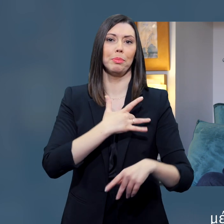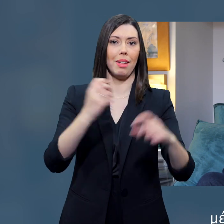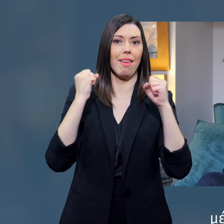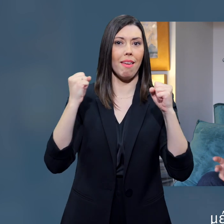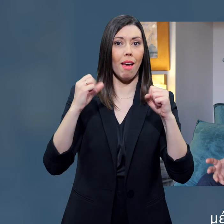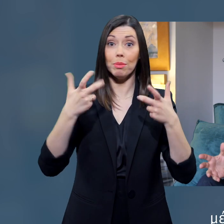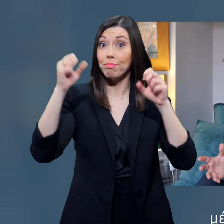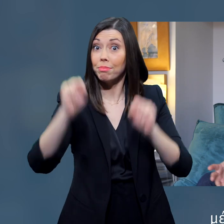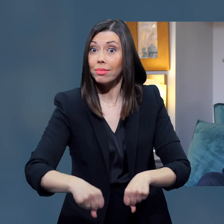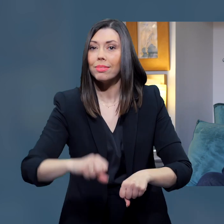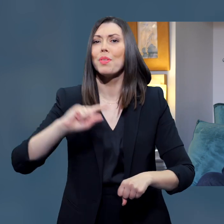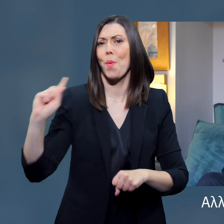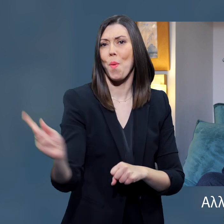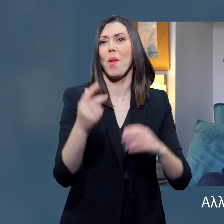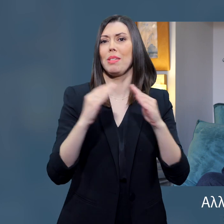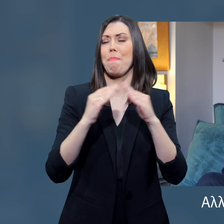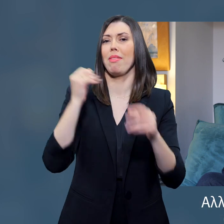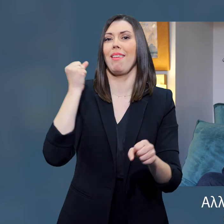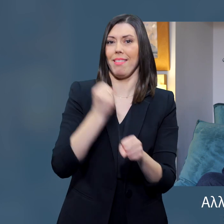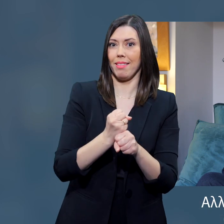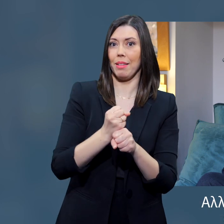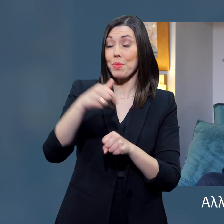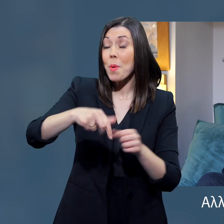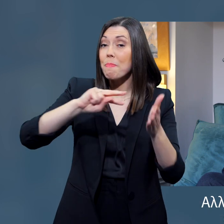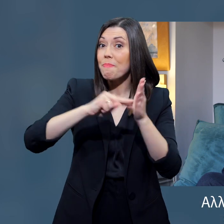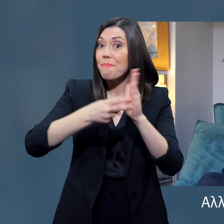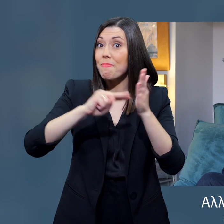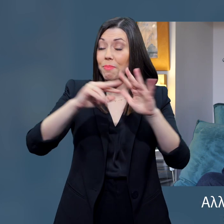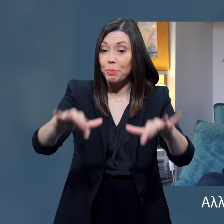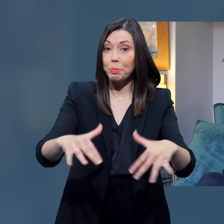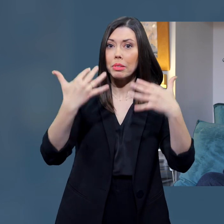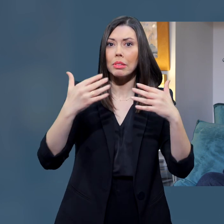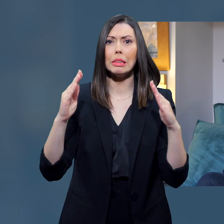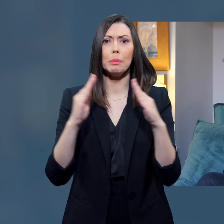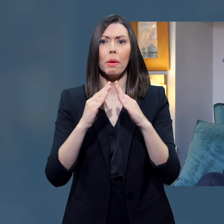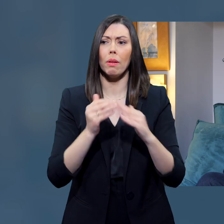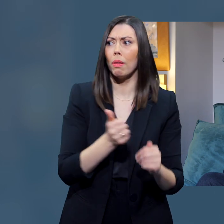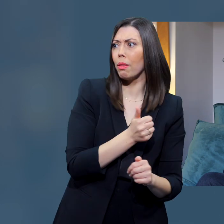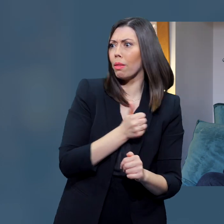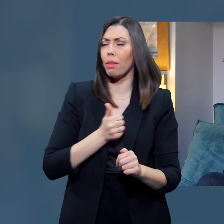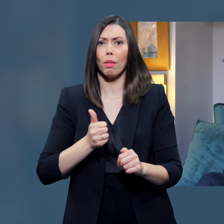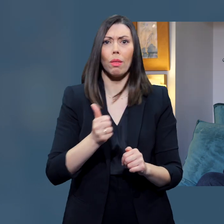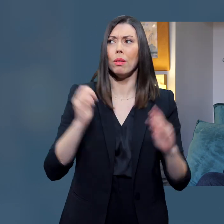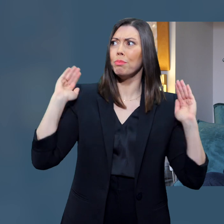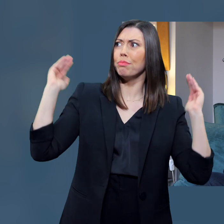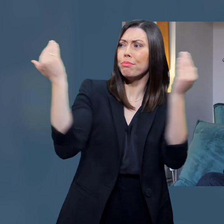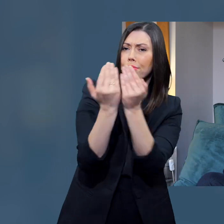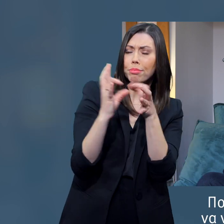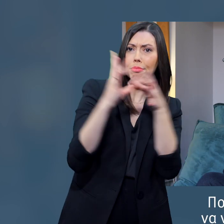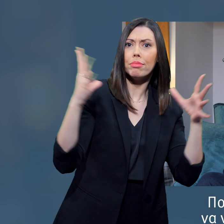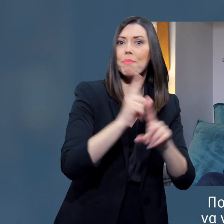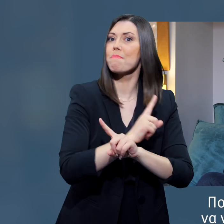Οπότε σύμφωνοι, μένουμε όλοι στο σπίτι. Αλλά προσέξτε με καλά, δεν μένουμε μόνοι και δεν μένουμε χωρίς στήριξη.